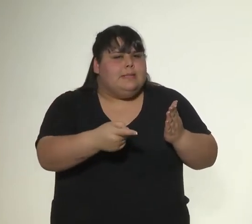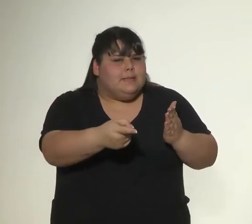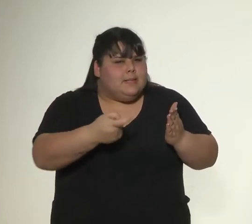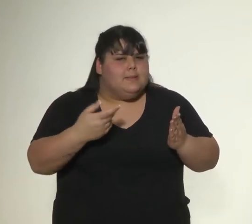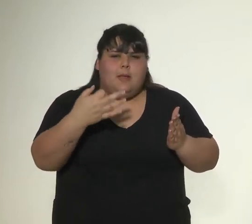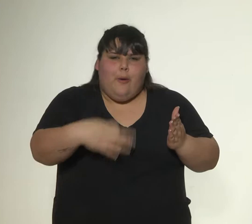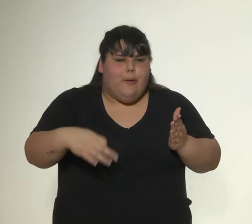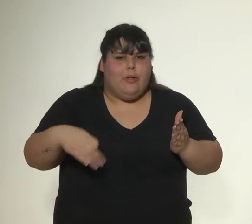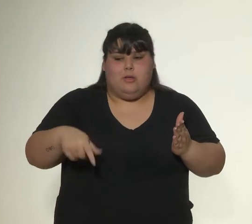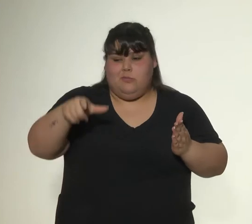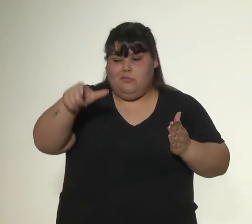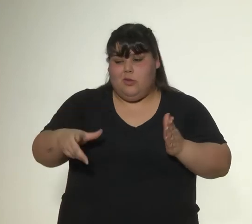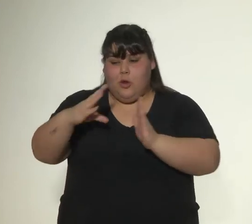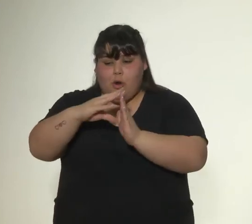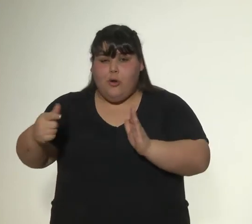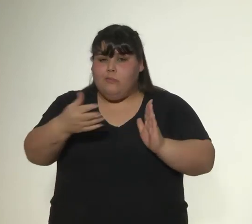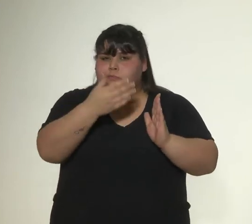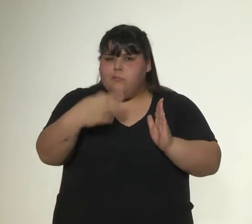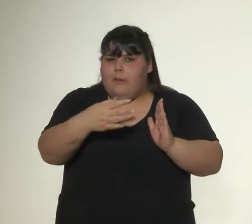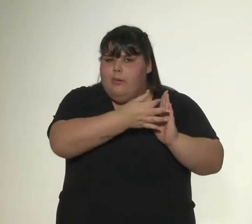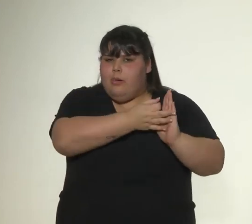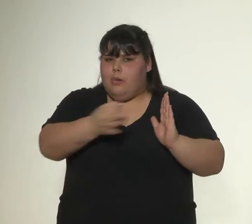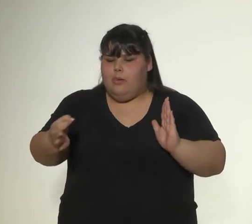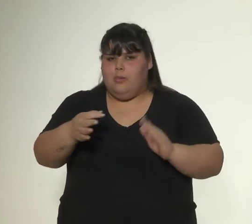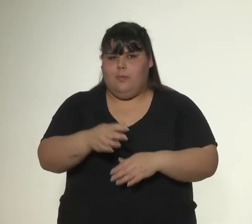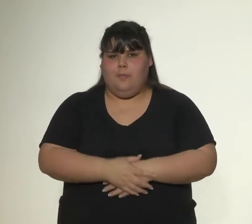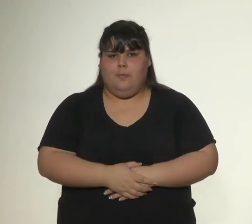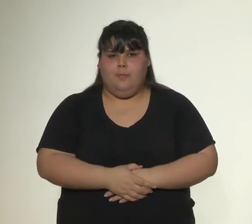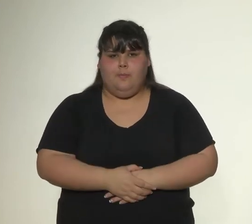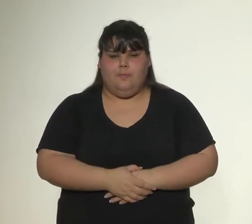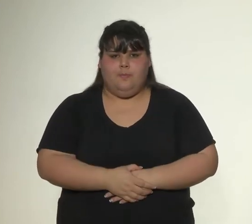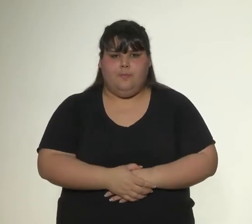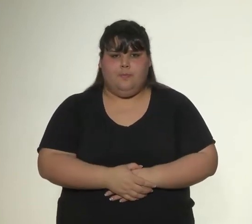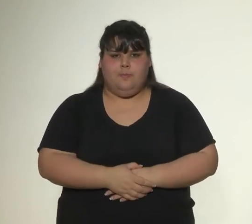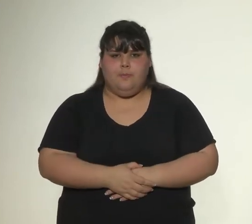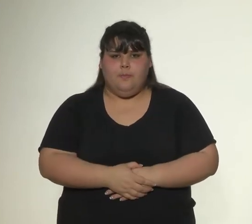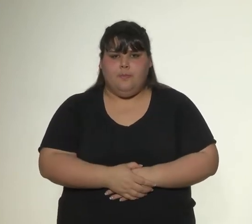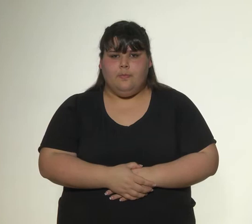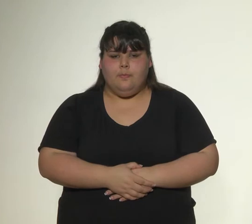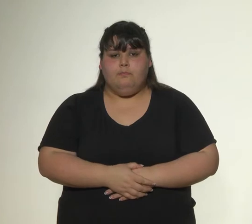que deba cumplir la persona que ocupe este lugar mientras no es buena? Por ejemplo,